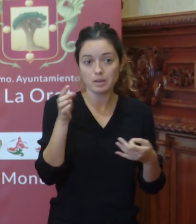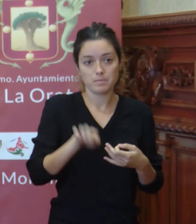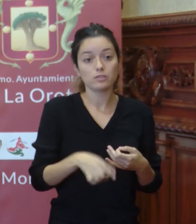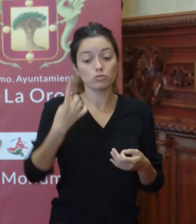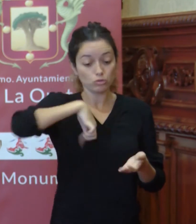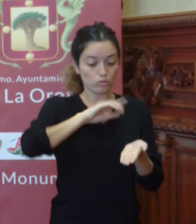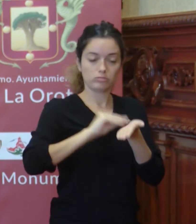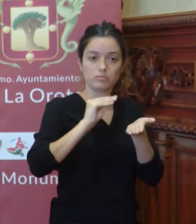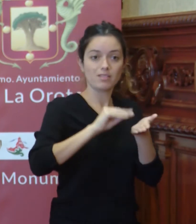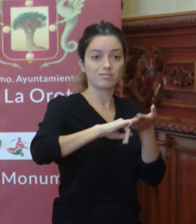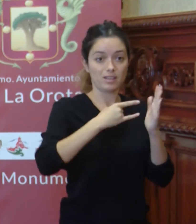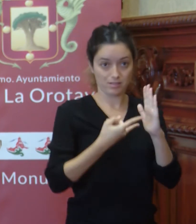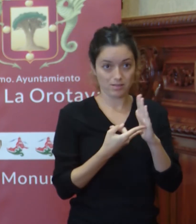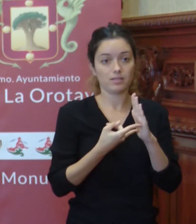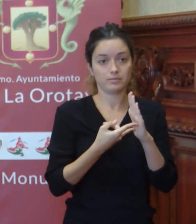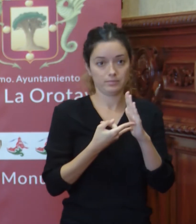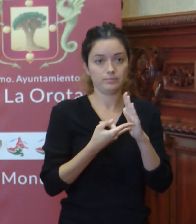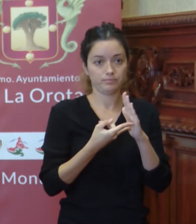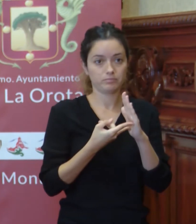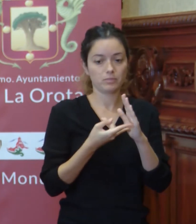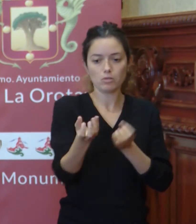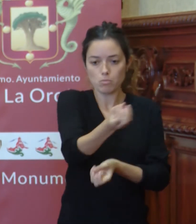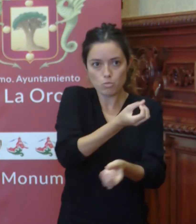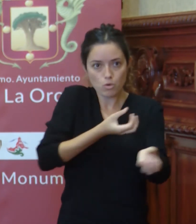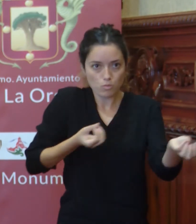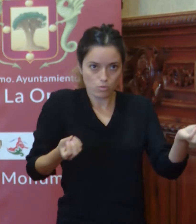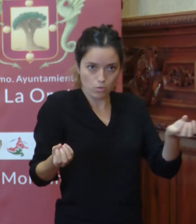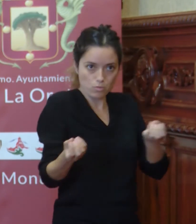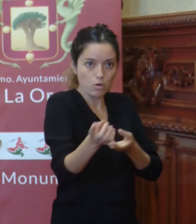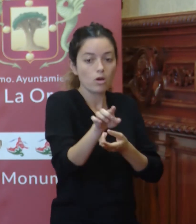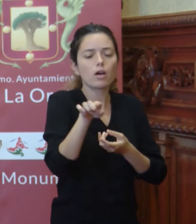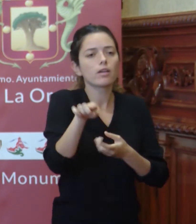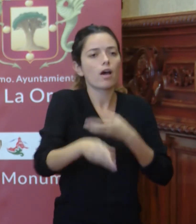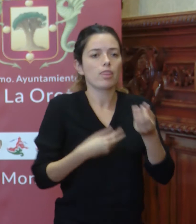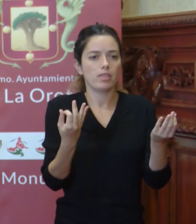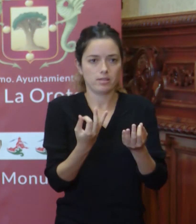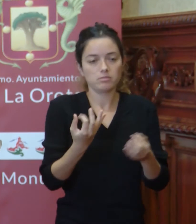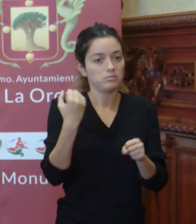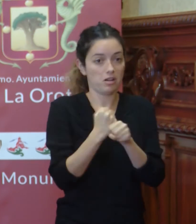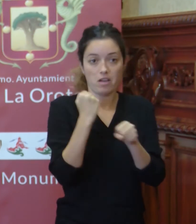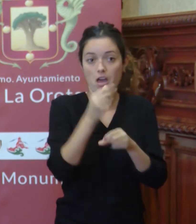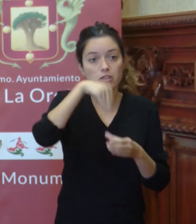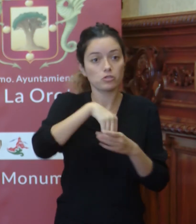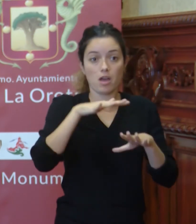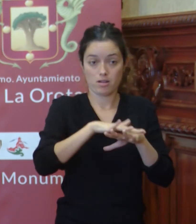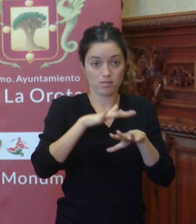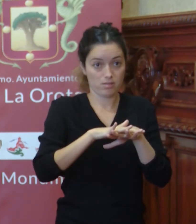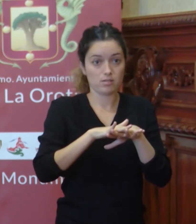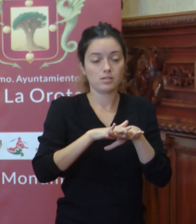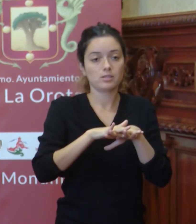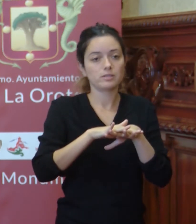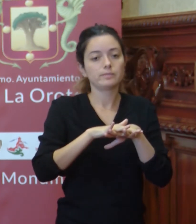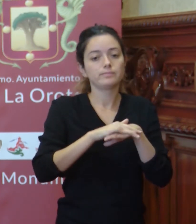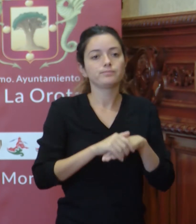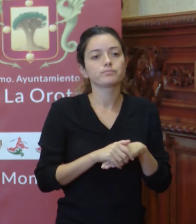secretaría técnica. Será rotativa entre los miembros y se ocupará de las tareas propias de la red. Siendo la Orotava quien